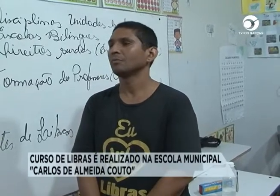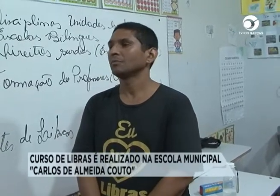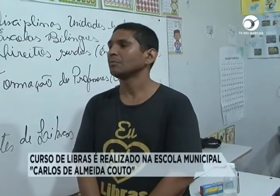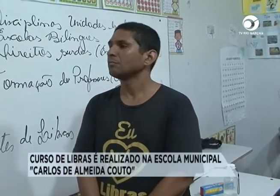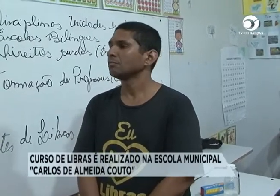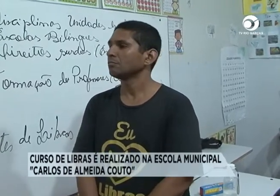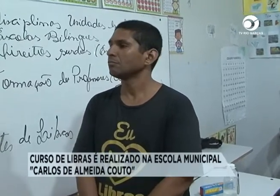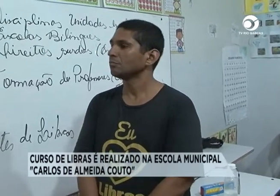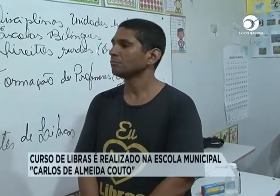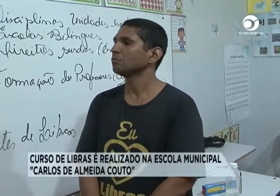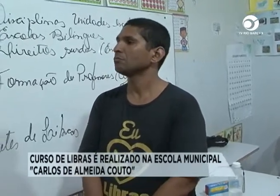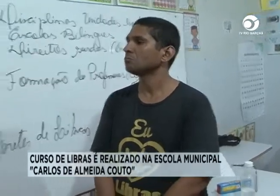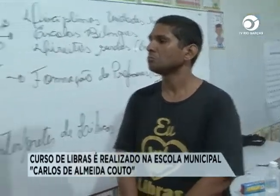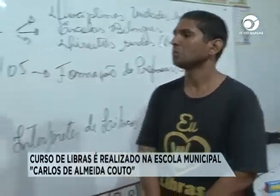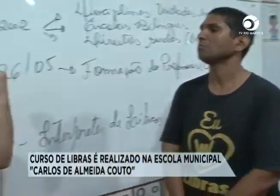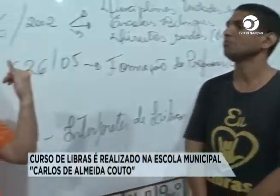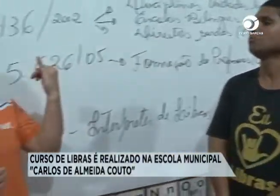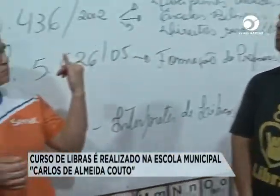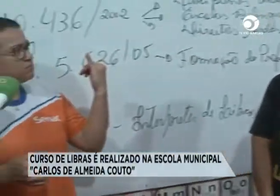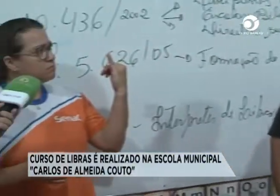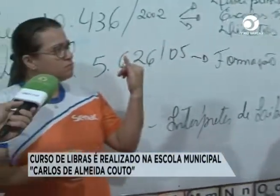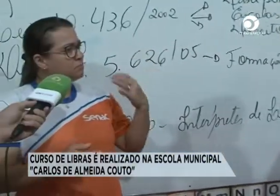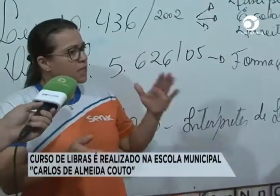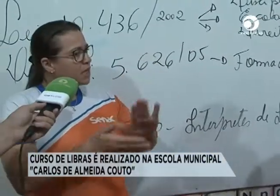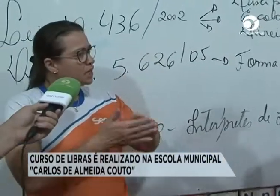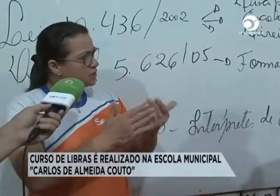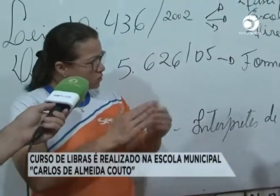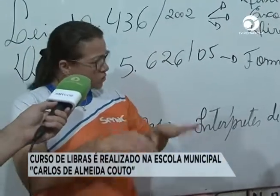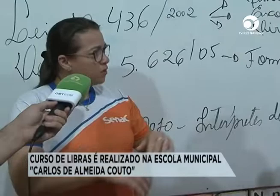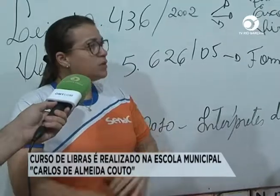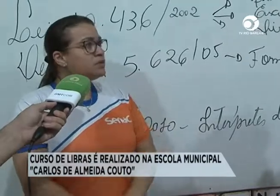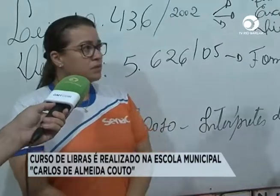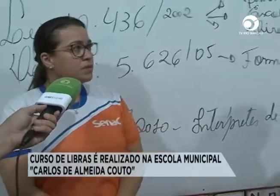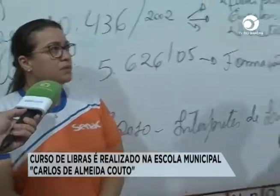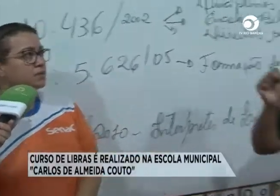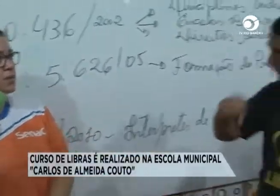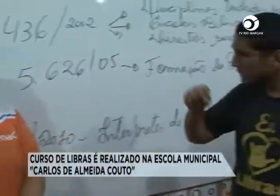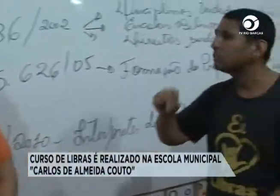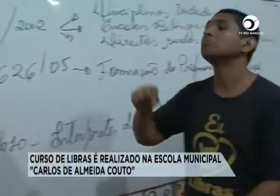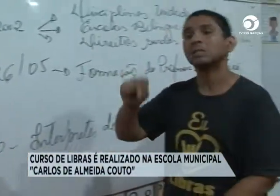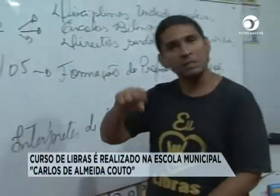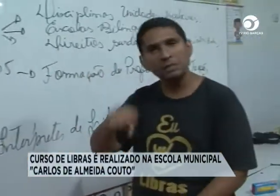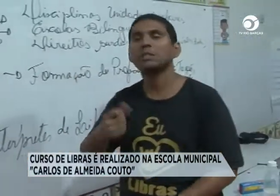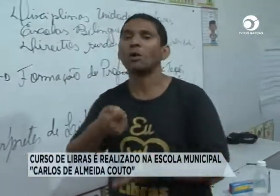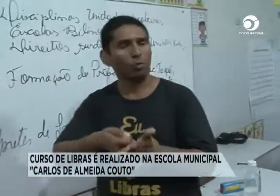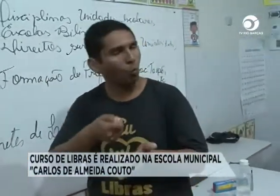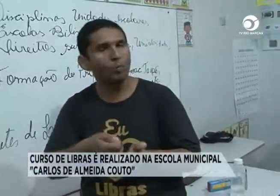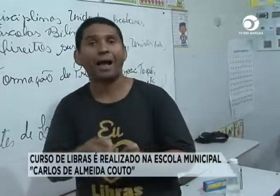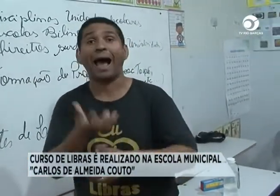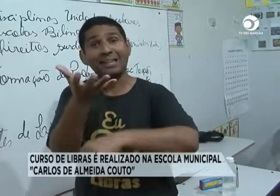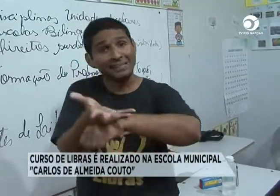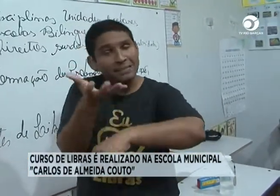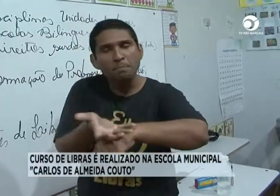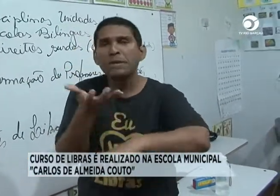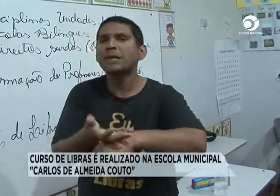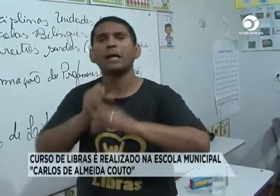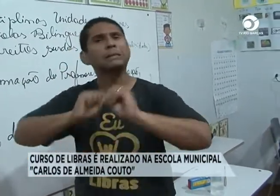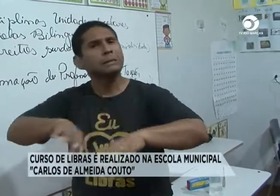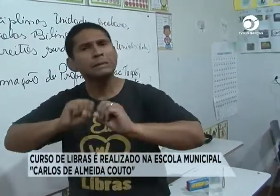É um caminho importante na escola? Sim. Sim, tem que cobrar, as